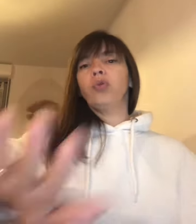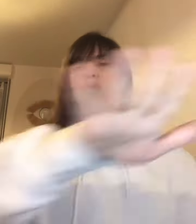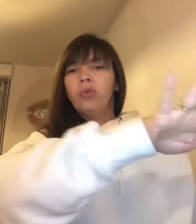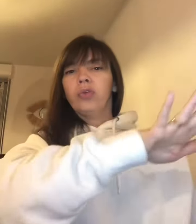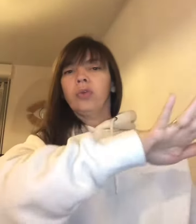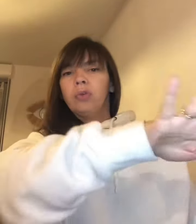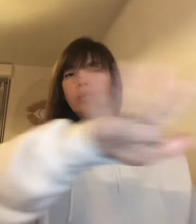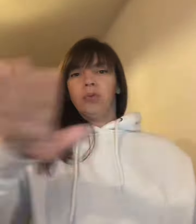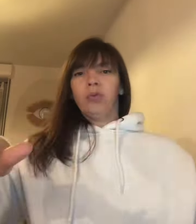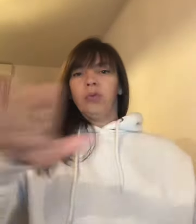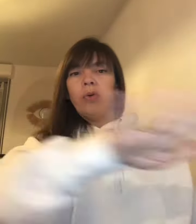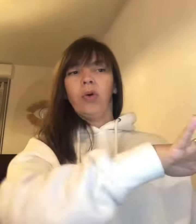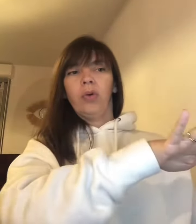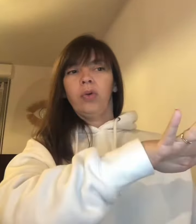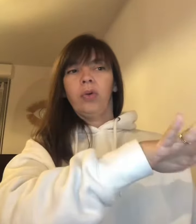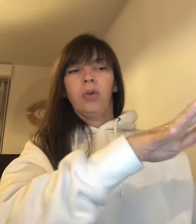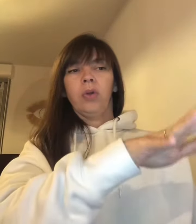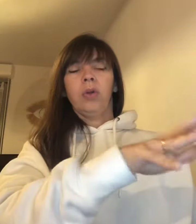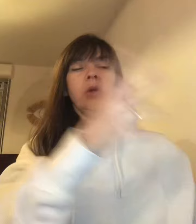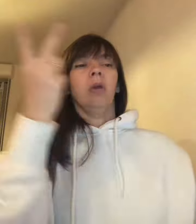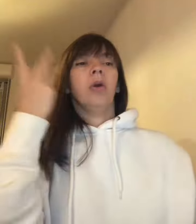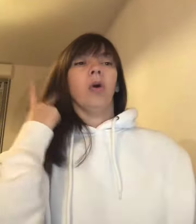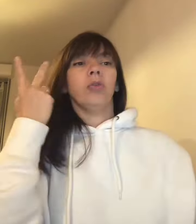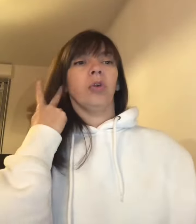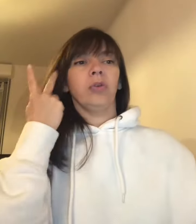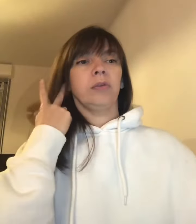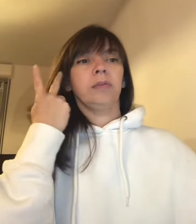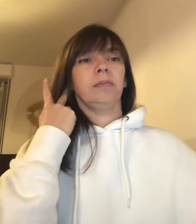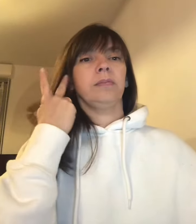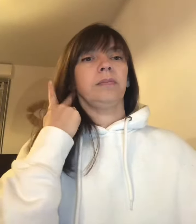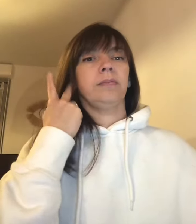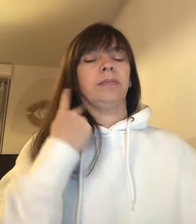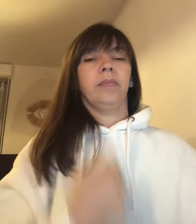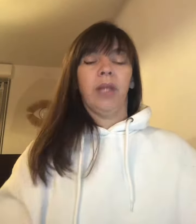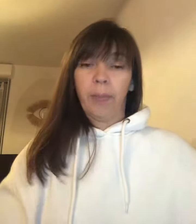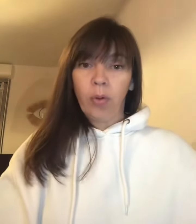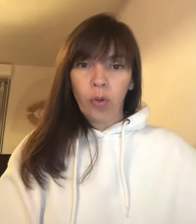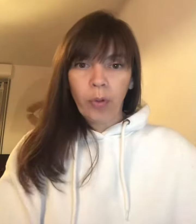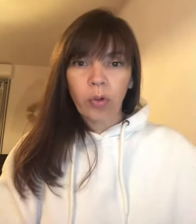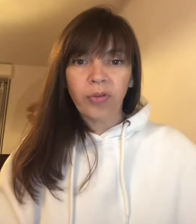tous tous devant entendent et après on reprend le refrain